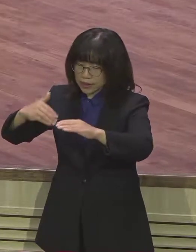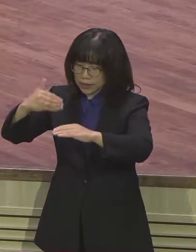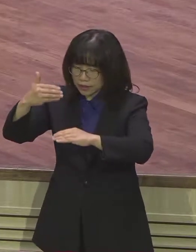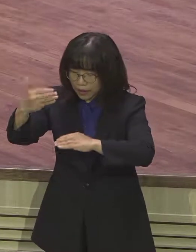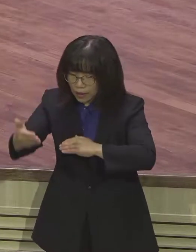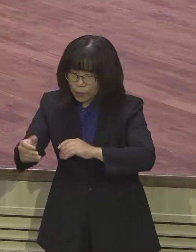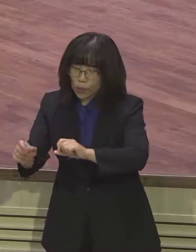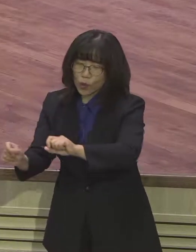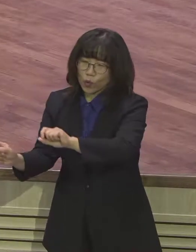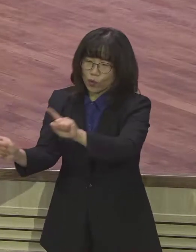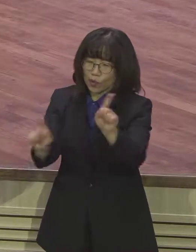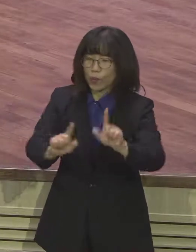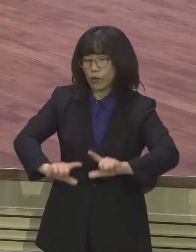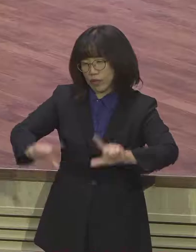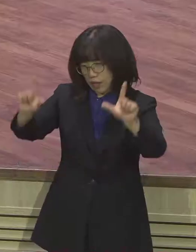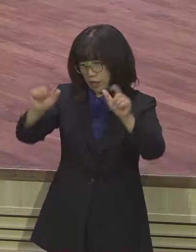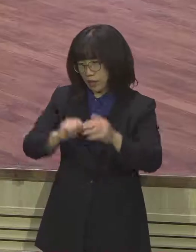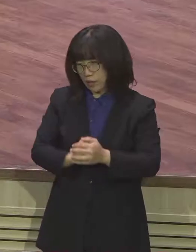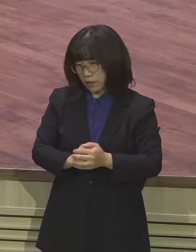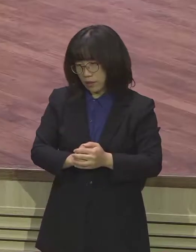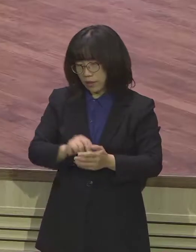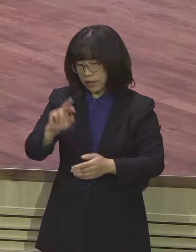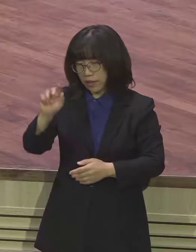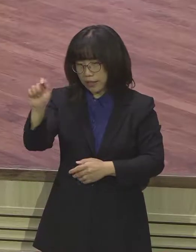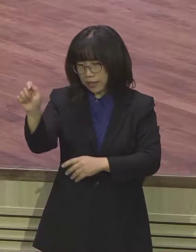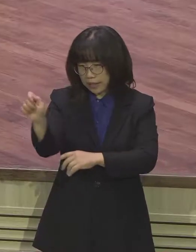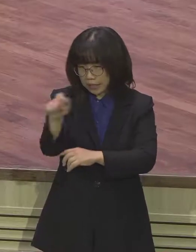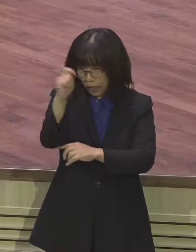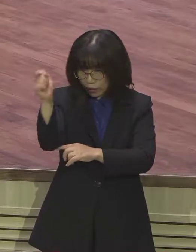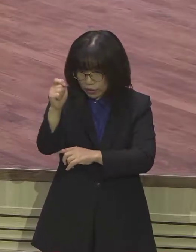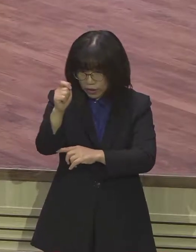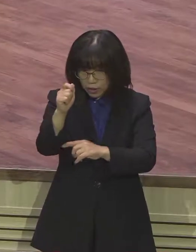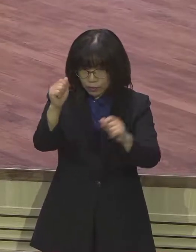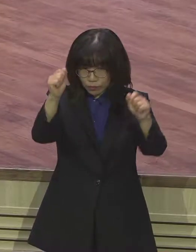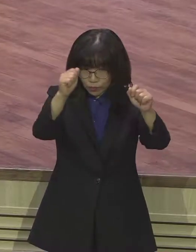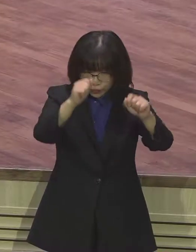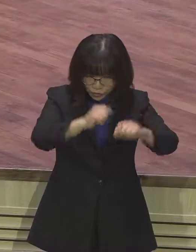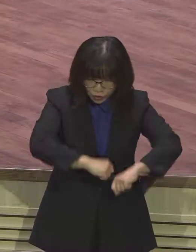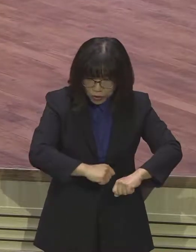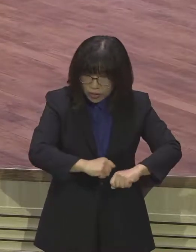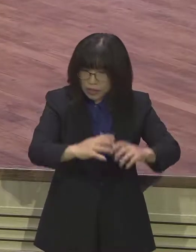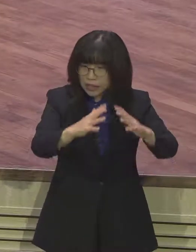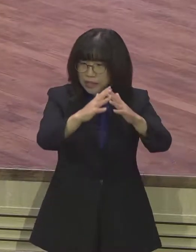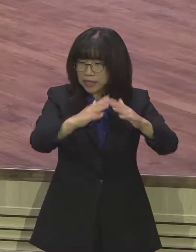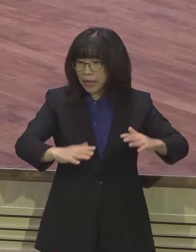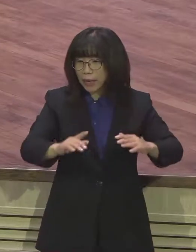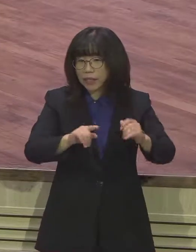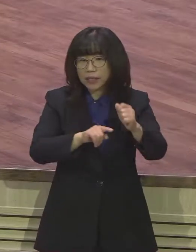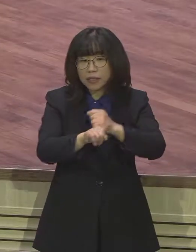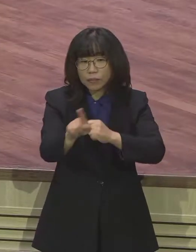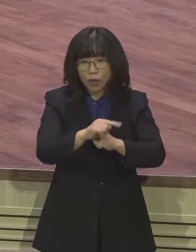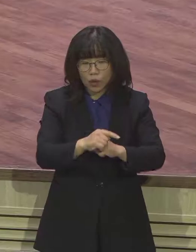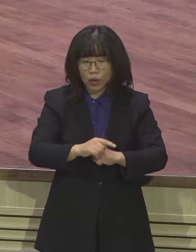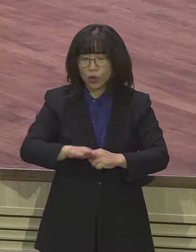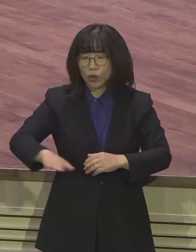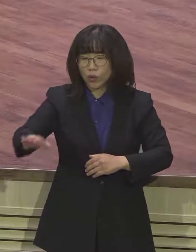다윗의 무너진 장막이 무엇이냐 그동안 잘못된 예배 실패했던 예배 죄악 하나님께서의